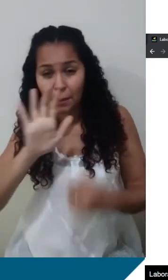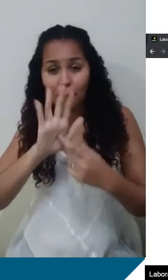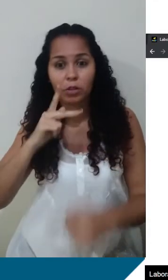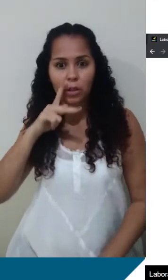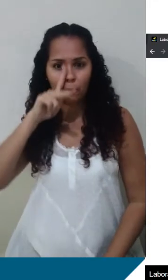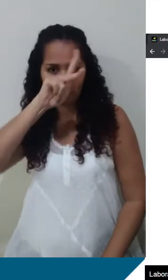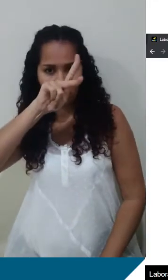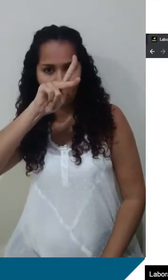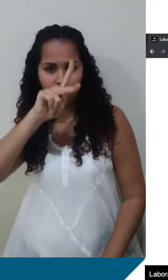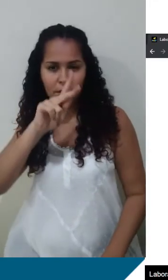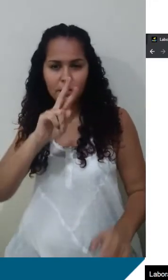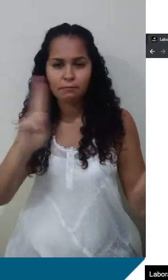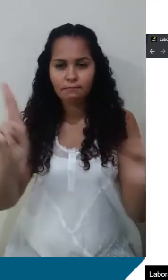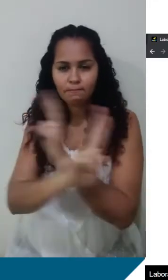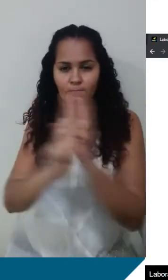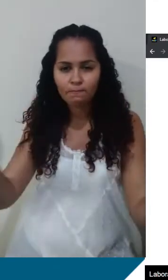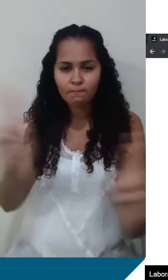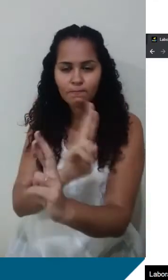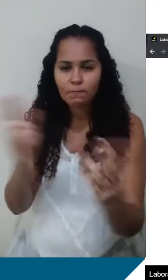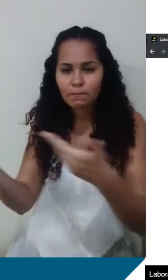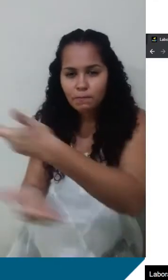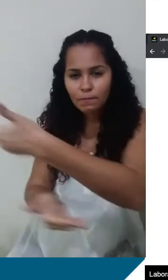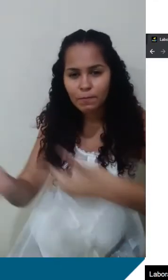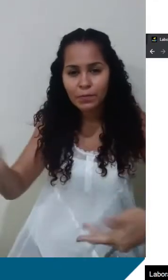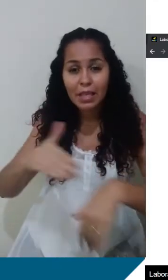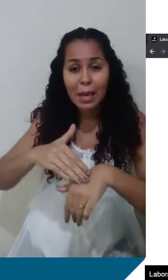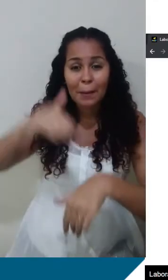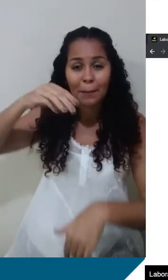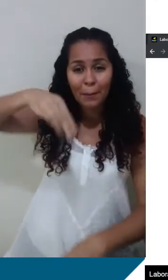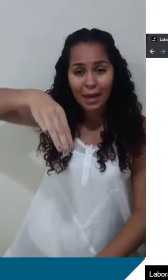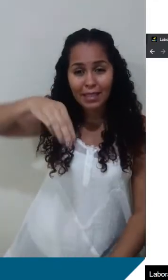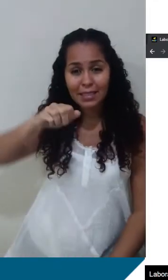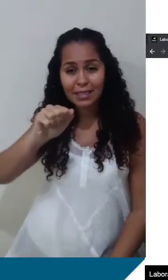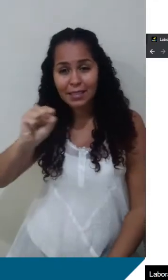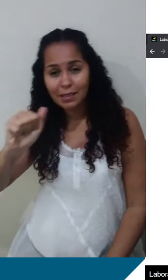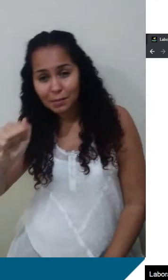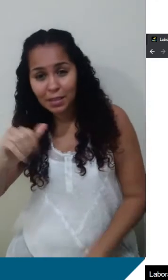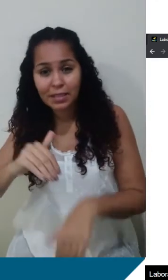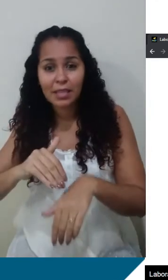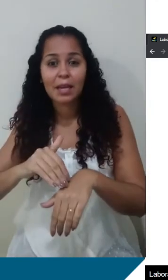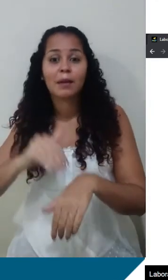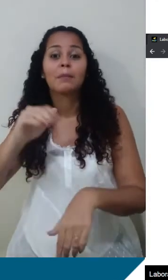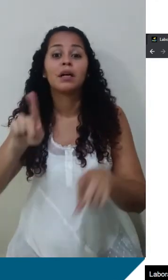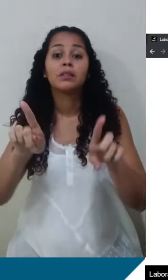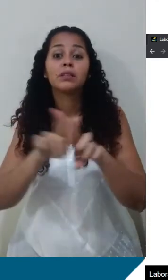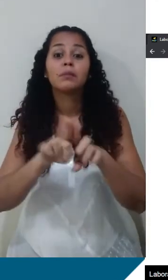de interação que eles. Conforme eu aumento a massa de um dos corpos, a força, a ação e reação dos dois,